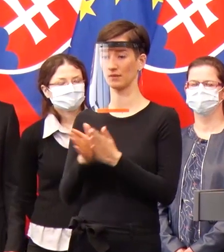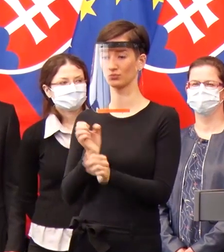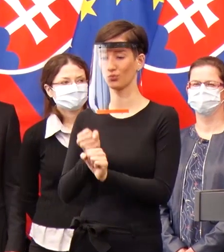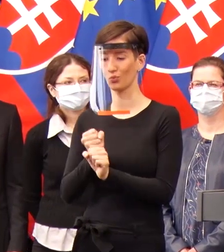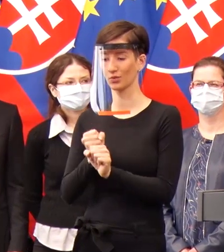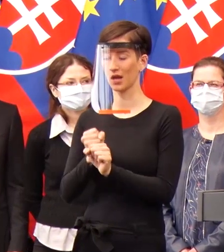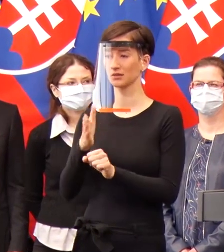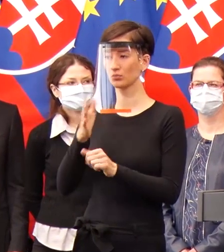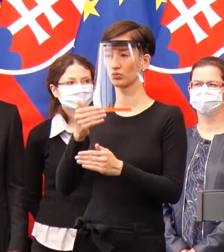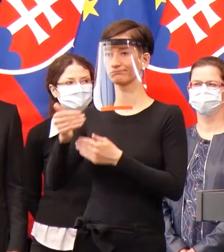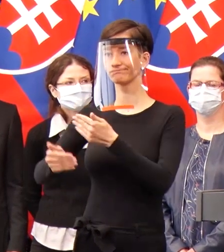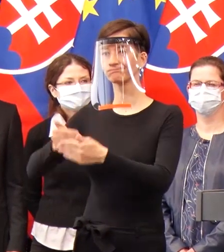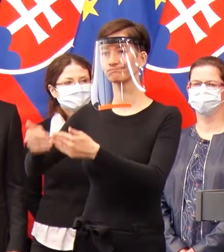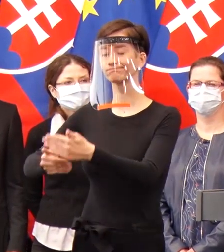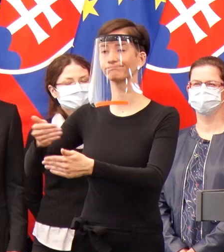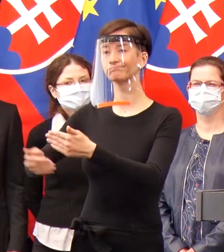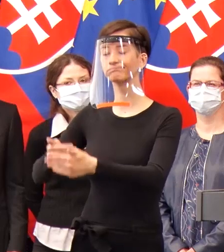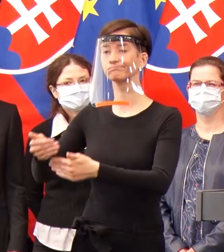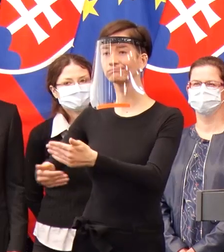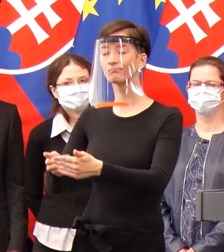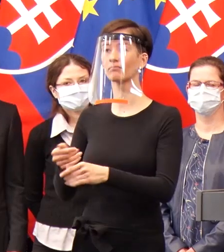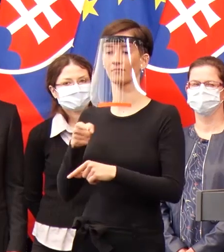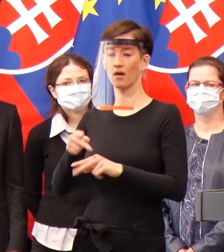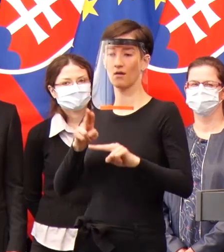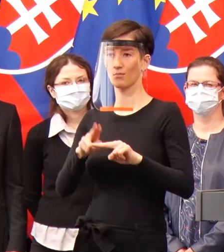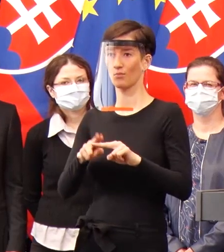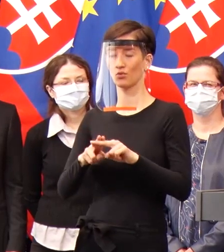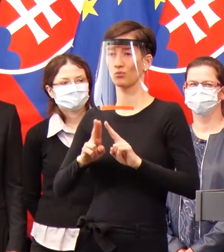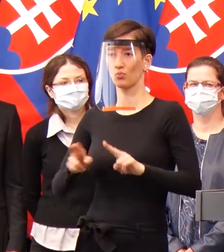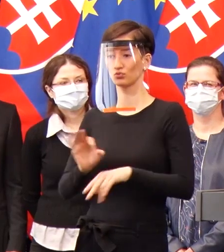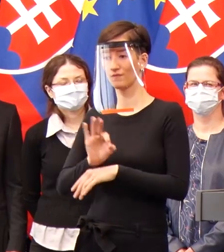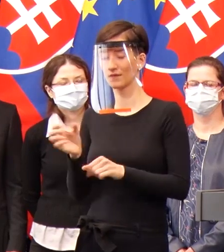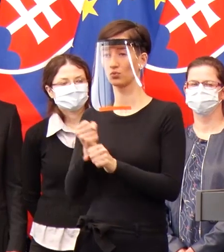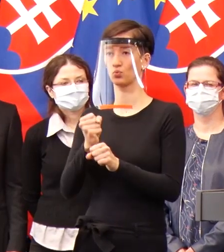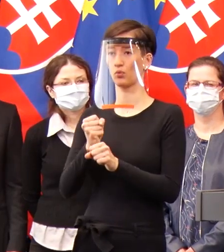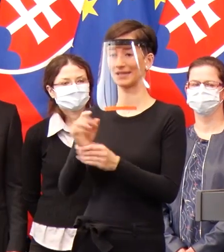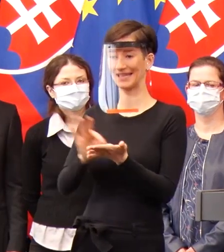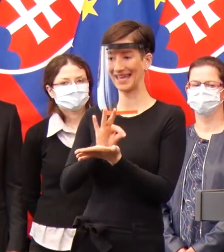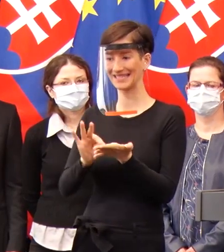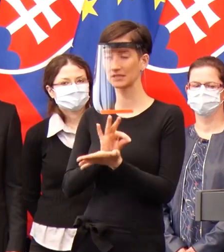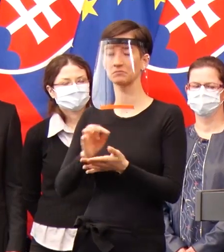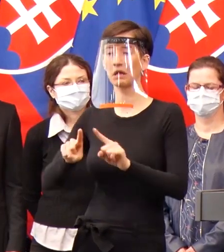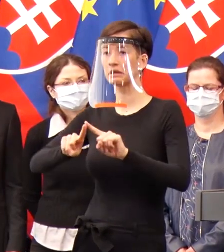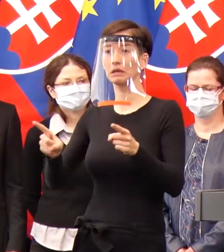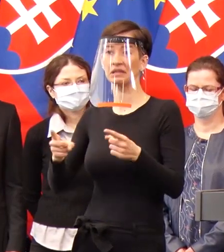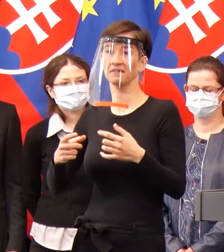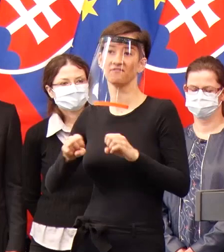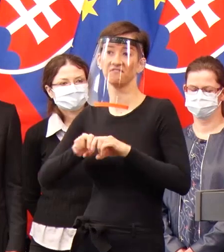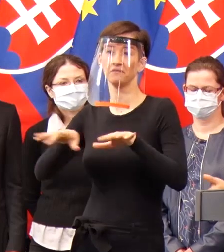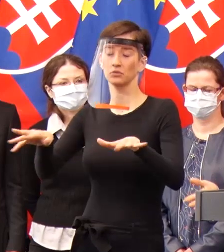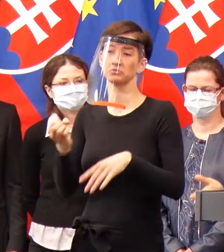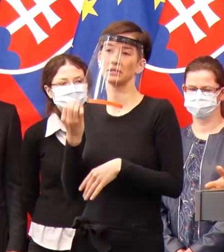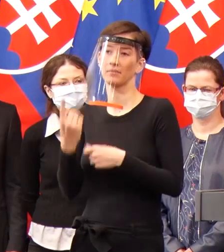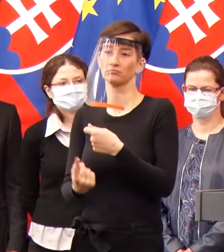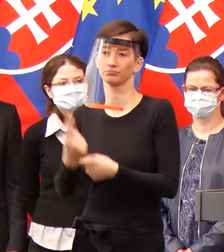ďalších rokoch, kedy môžeme spoločne vyvinúť aj testy pre iné možné vírusové ochorenia. Taktiež